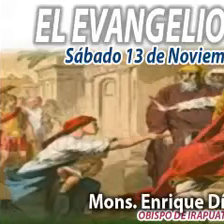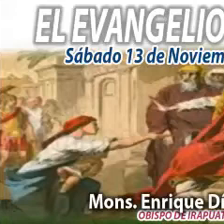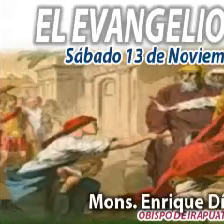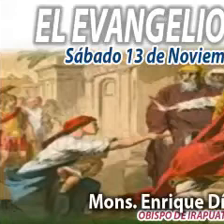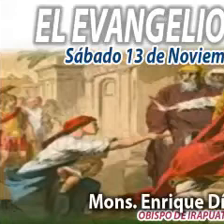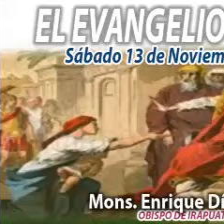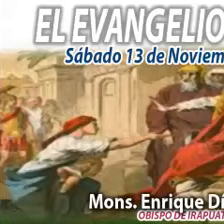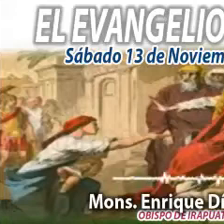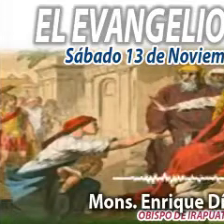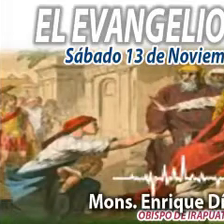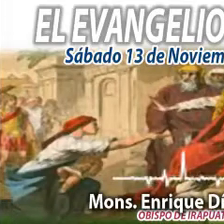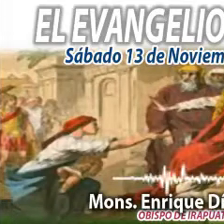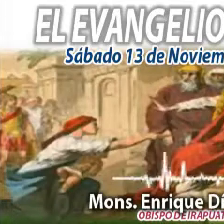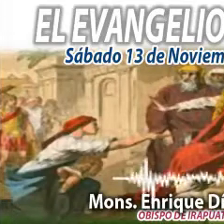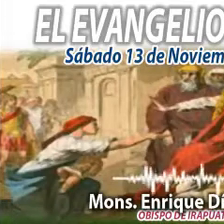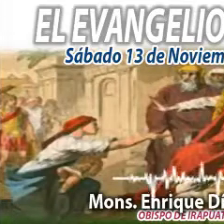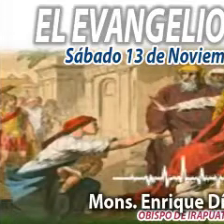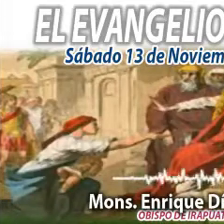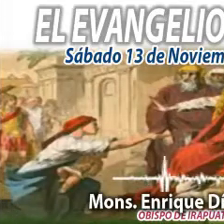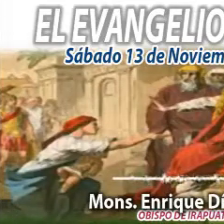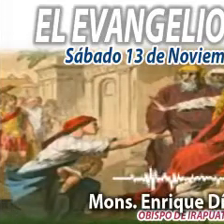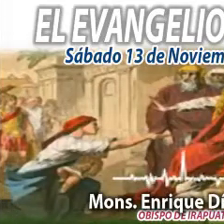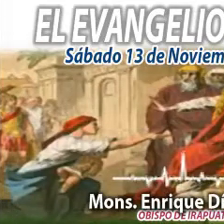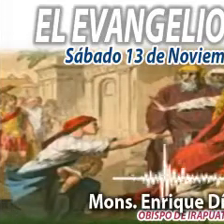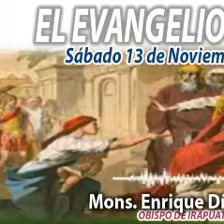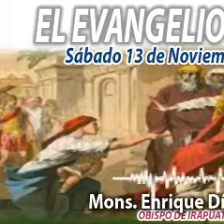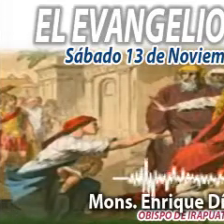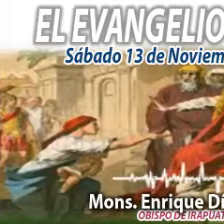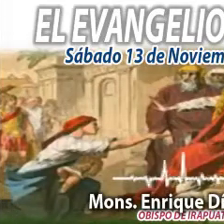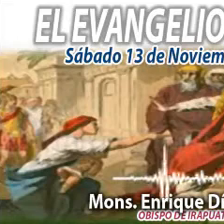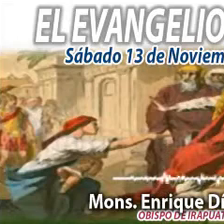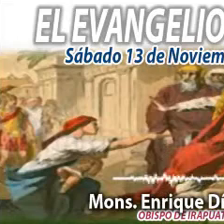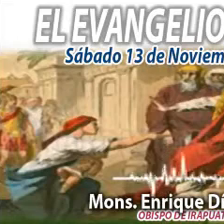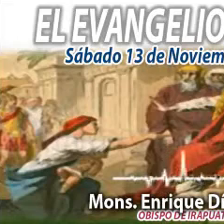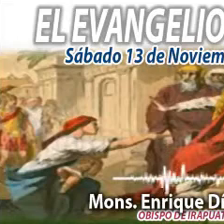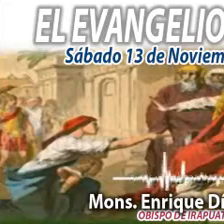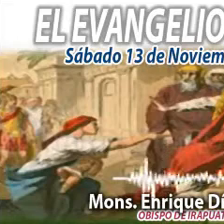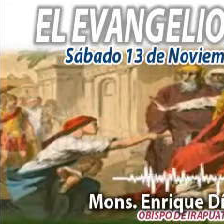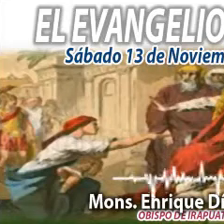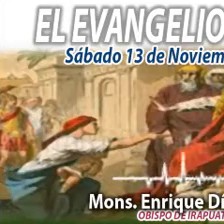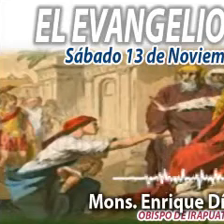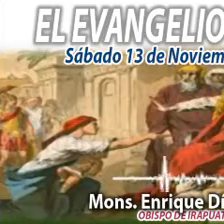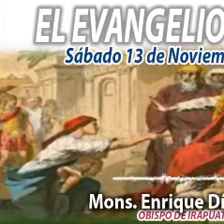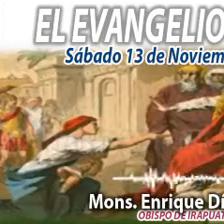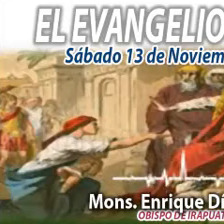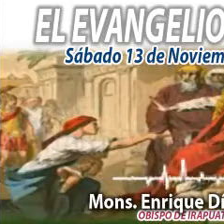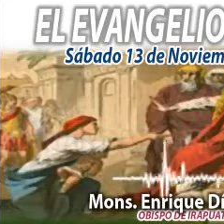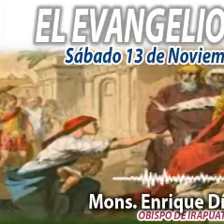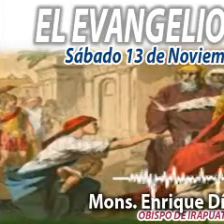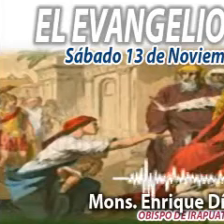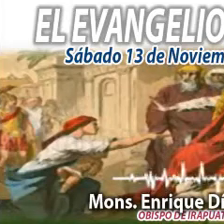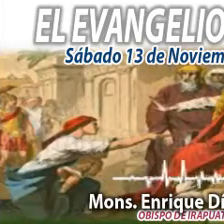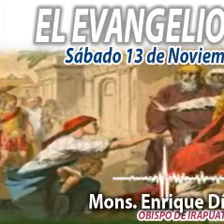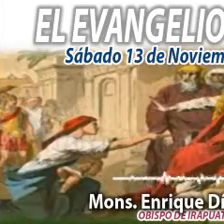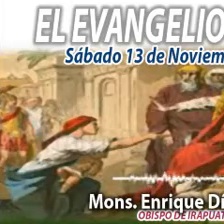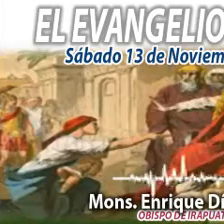Día a día, alimentándonos de la Palabra del Señor, en la voz de Monseñor Enrique Díaz,